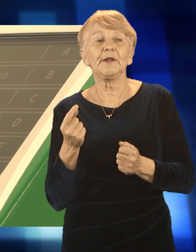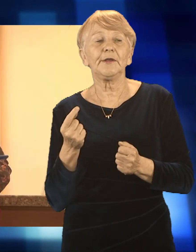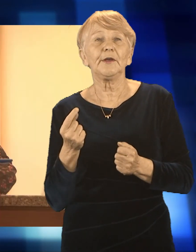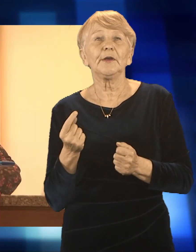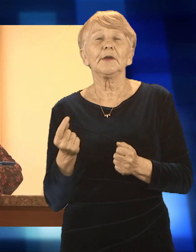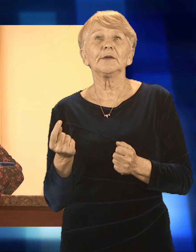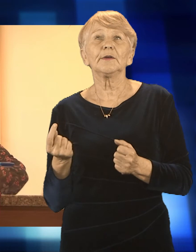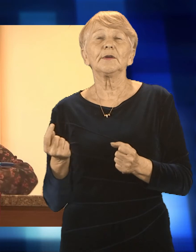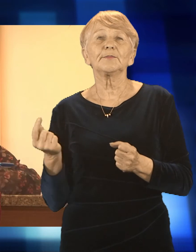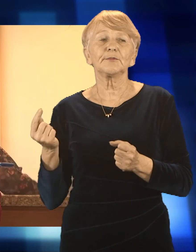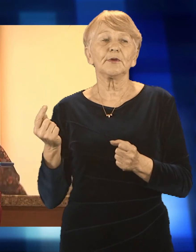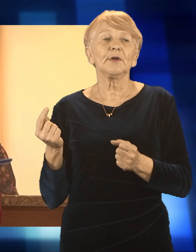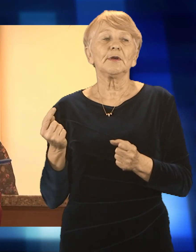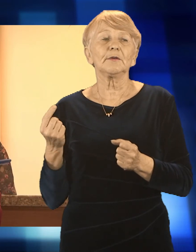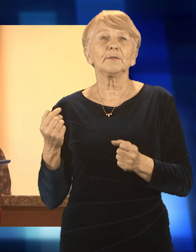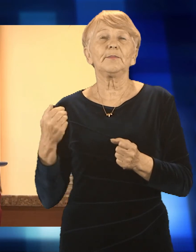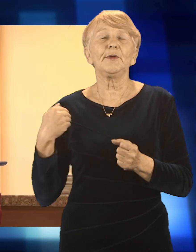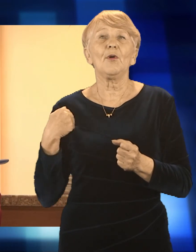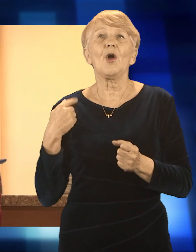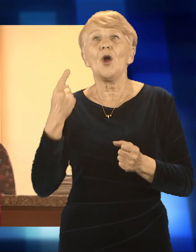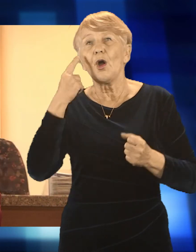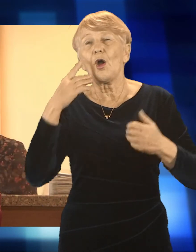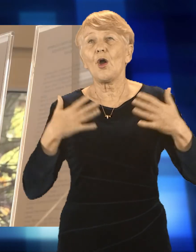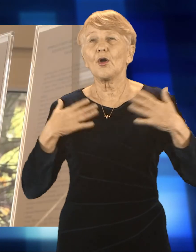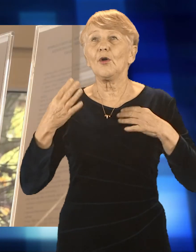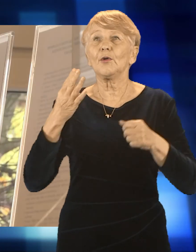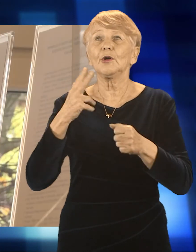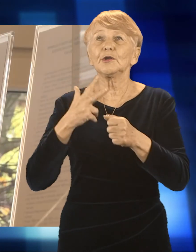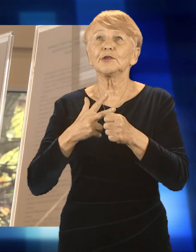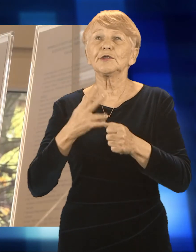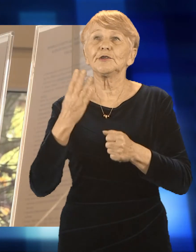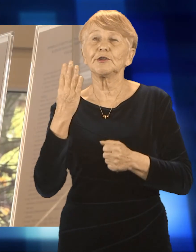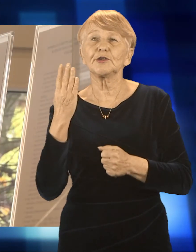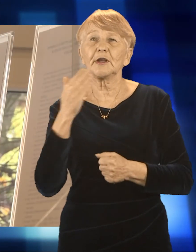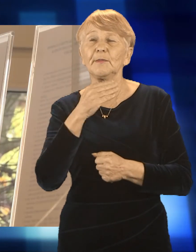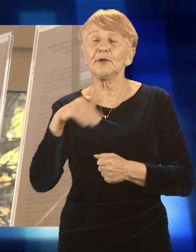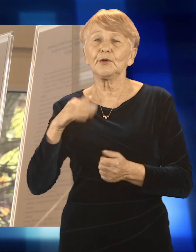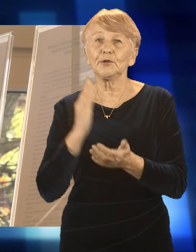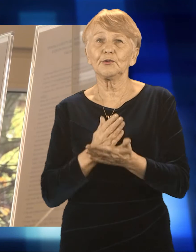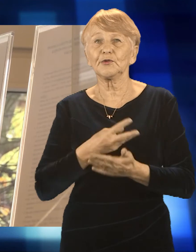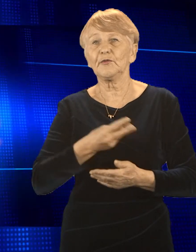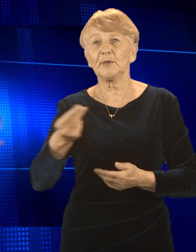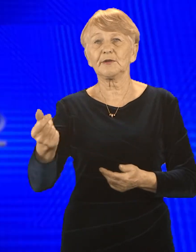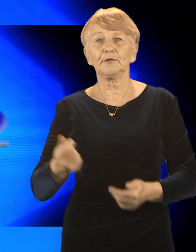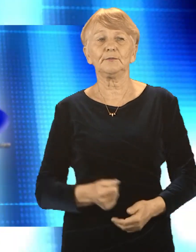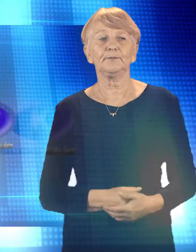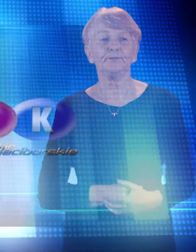antykryzysowej na konta przedsiębiorców powiatu raciborskiego trafiło łącznie około 34 milionów złotych.